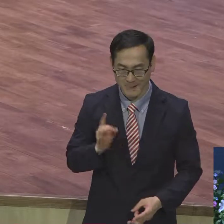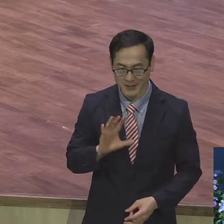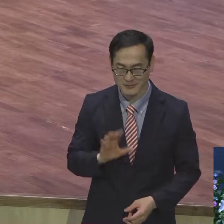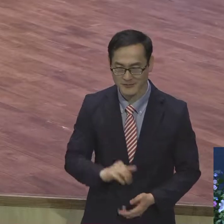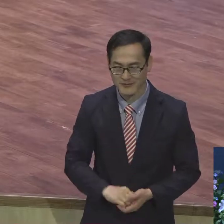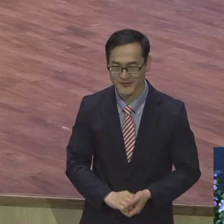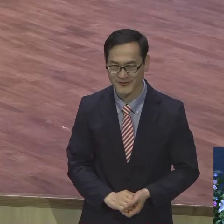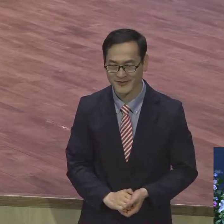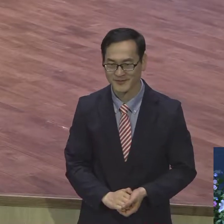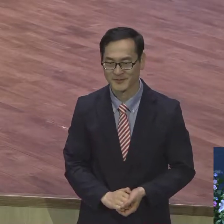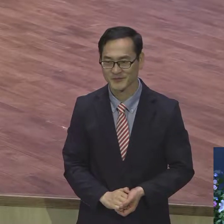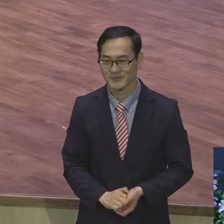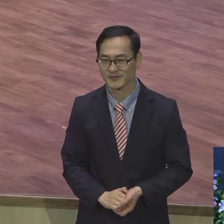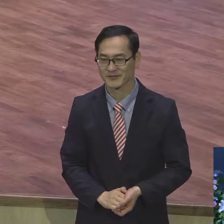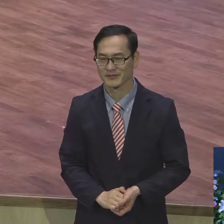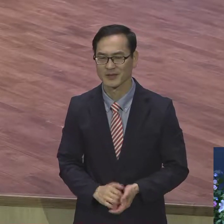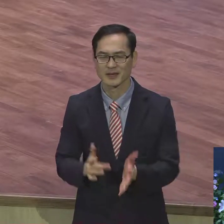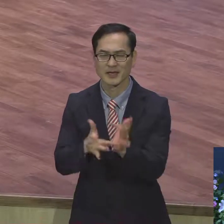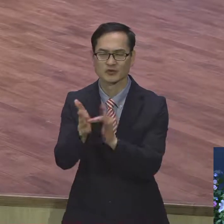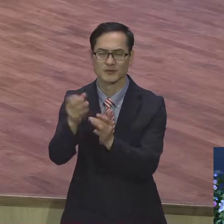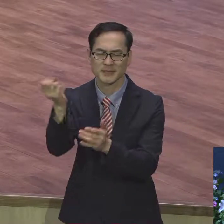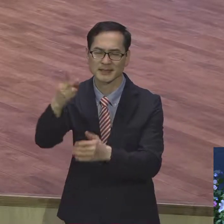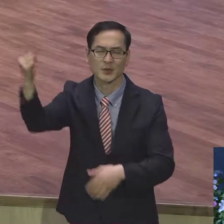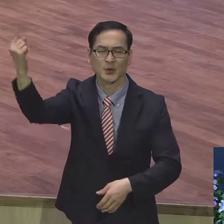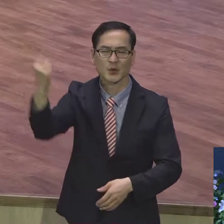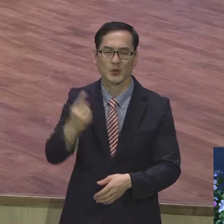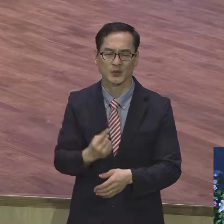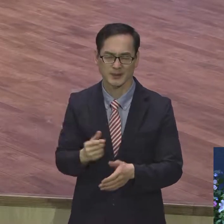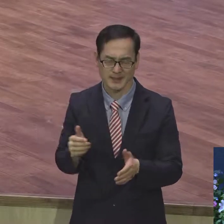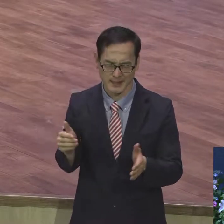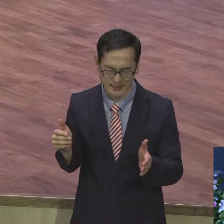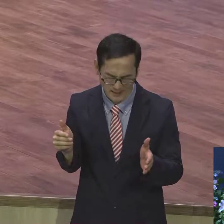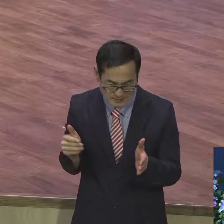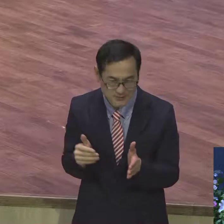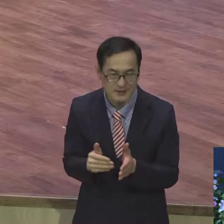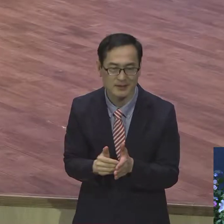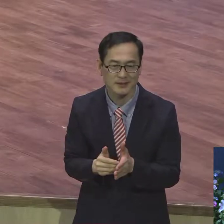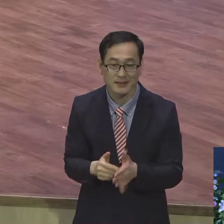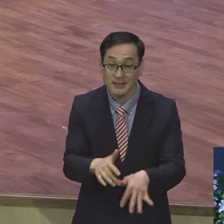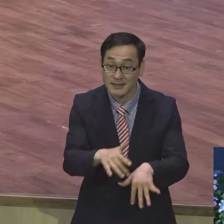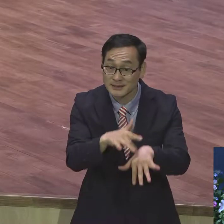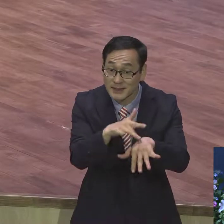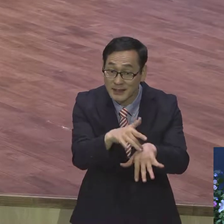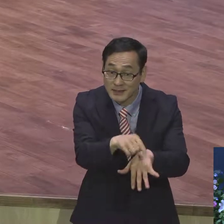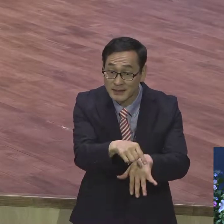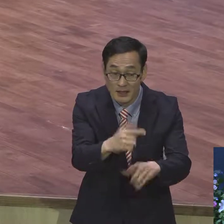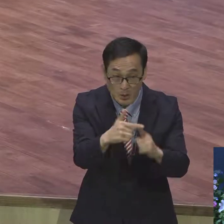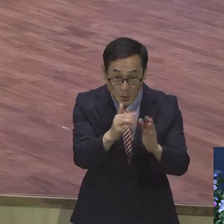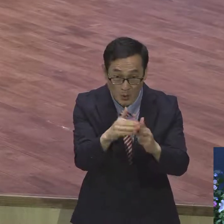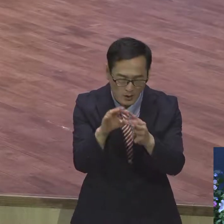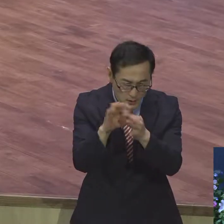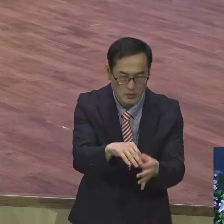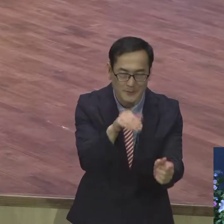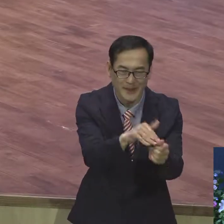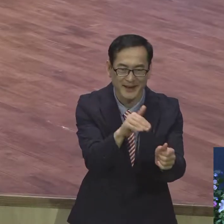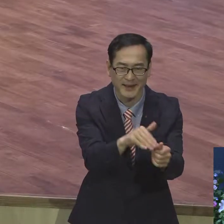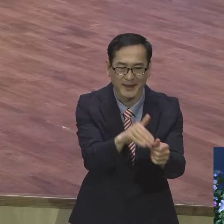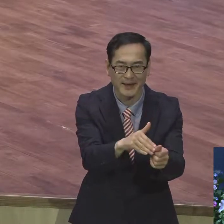예수님 절임하실 때까지 사단은 교회를 계속해서 공격을 합니다.